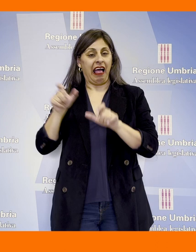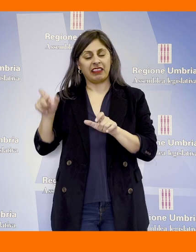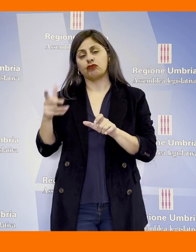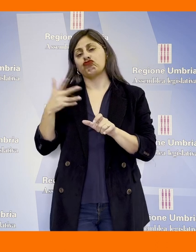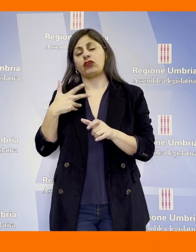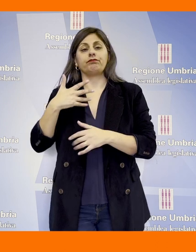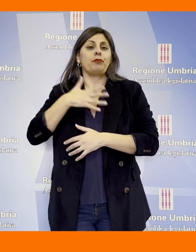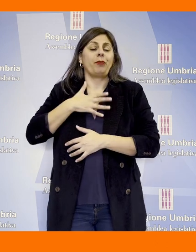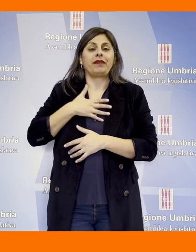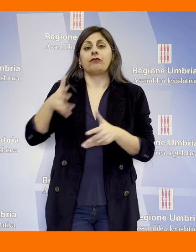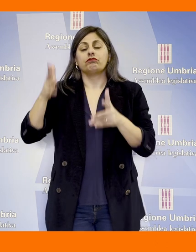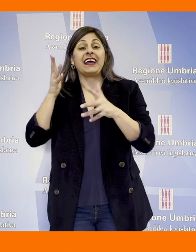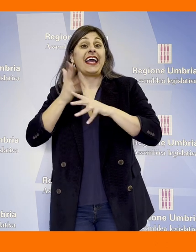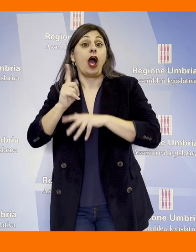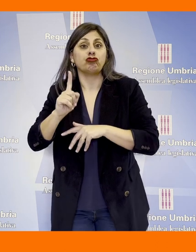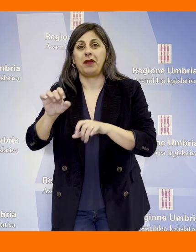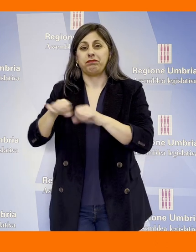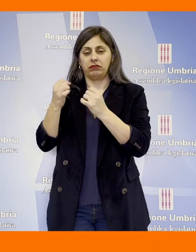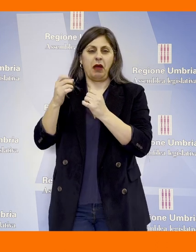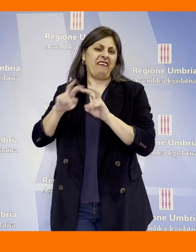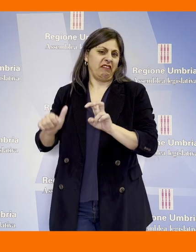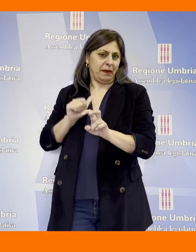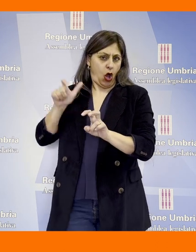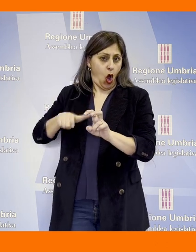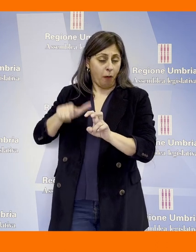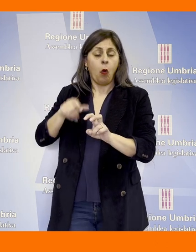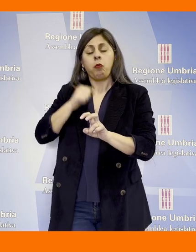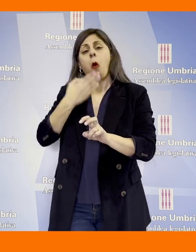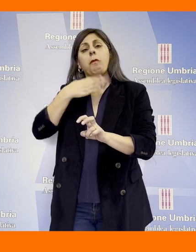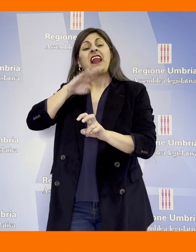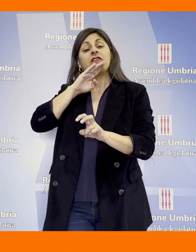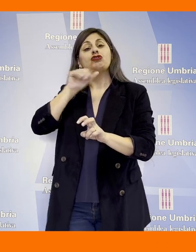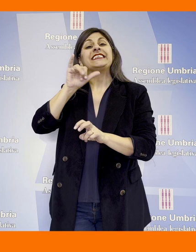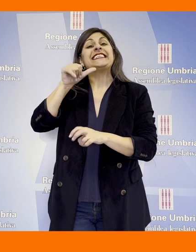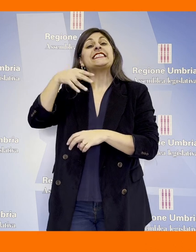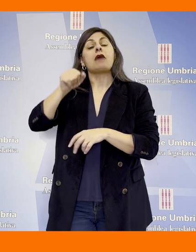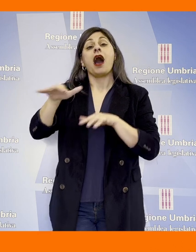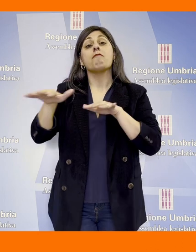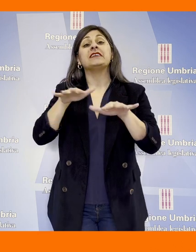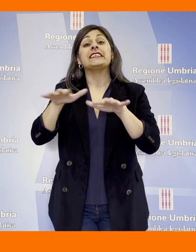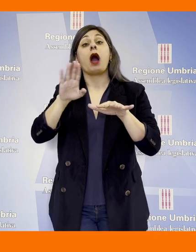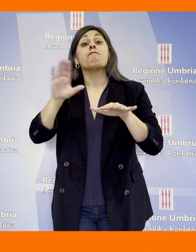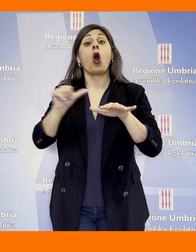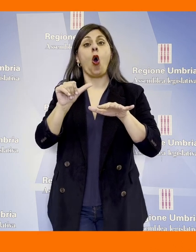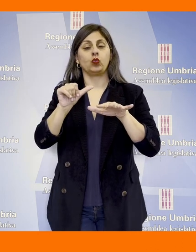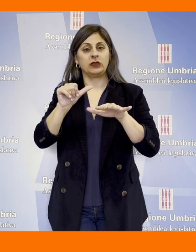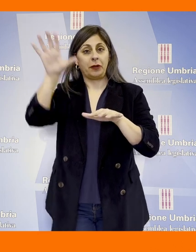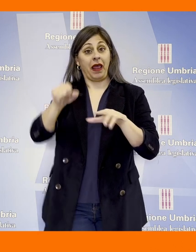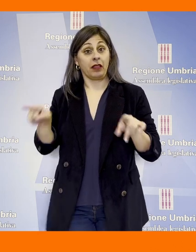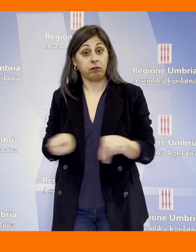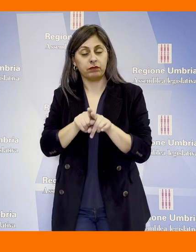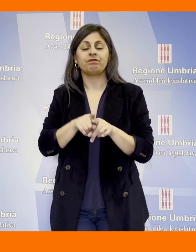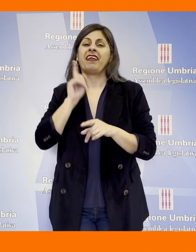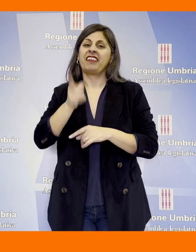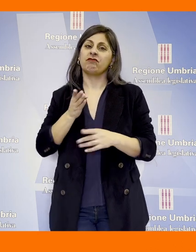titolari di immobili danneggiati o inagibili al netto delle verifiche, di poter accedere ai benefici del sisma bonus, intervenire presso Governo e